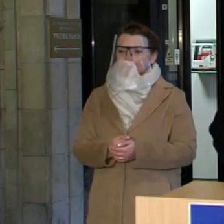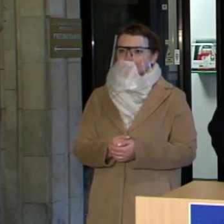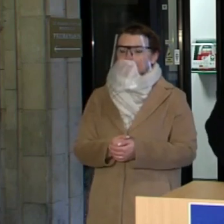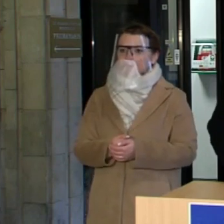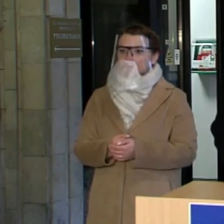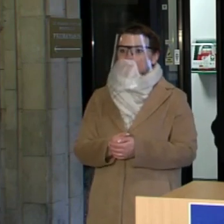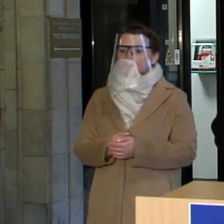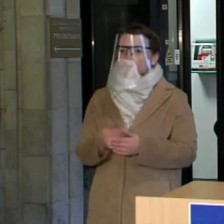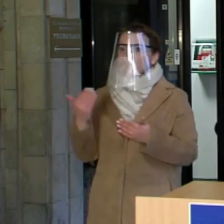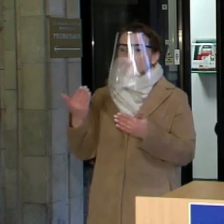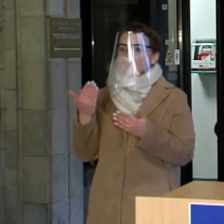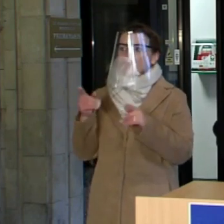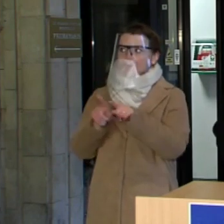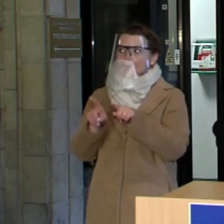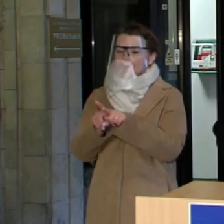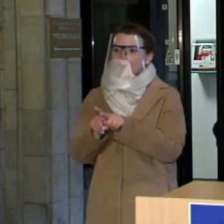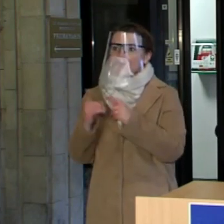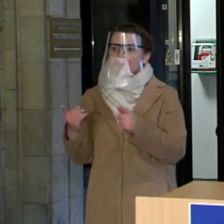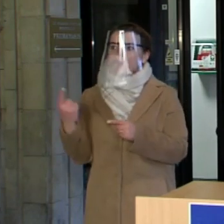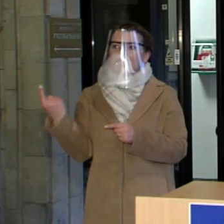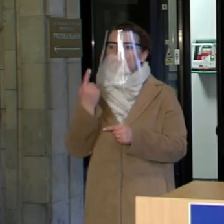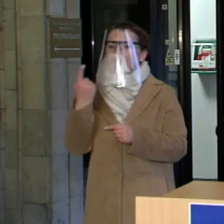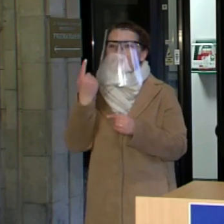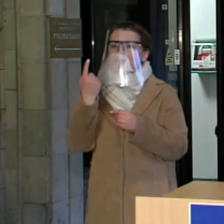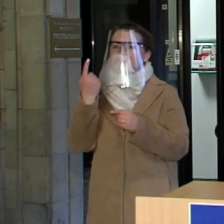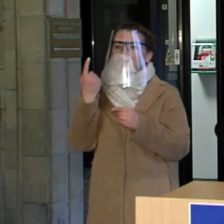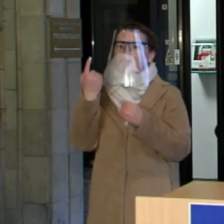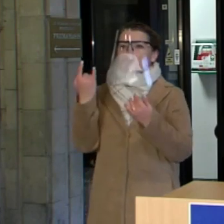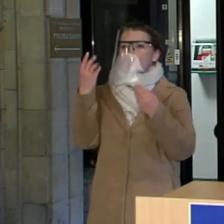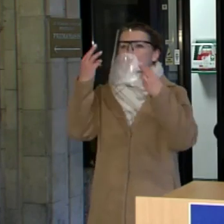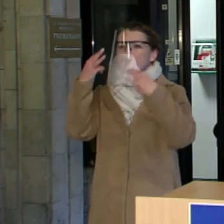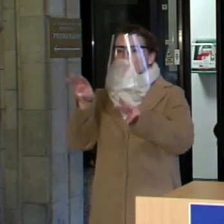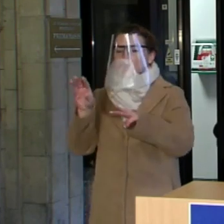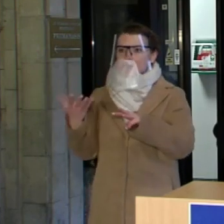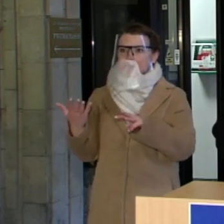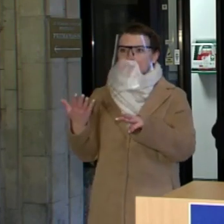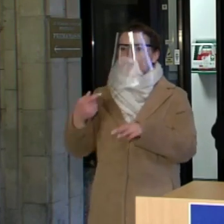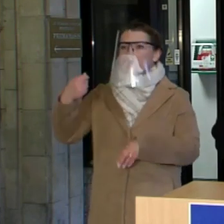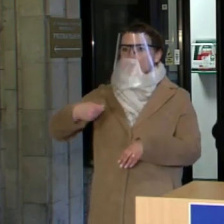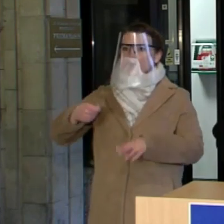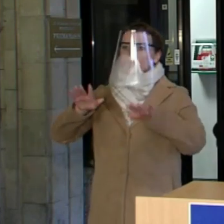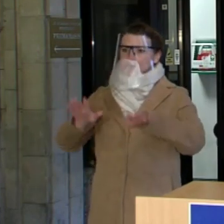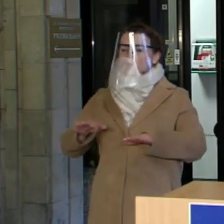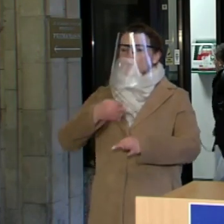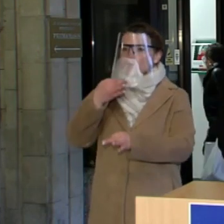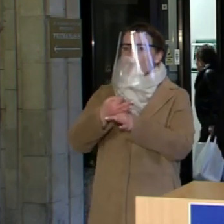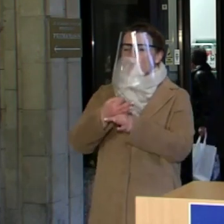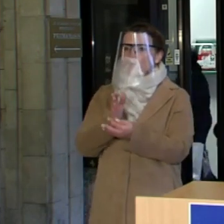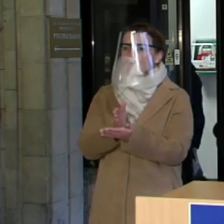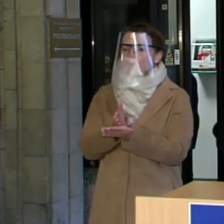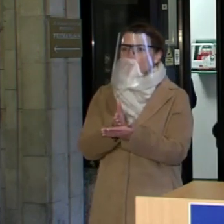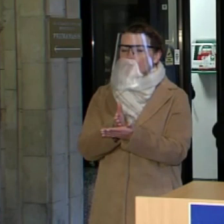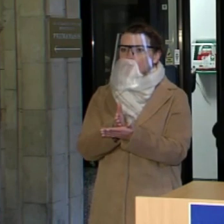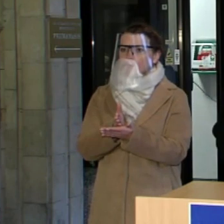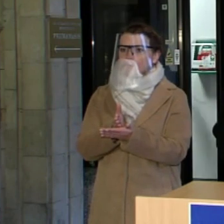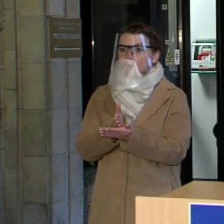vėlgi viena turbūt iš tų tendencijų, kuri čia aš matau didelį prezidentūros vaidmenį. Mes iš tikrųjų manome,